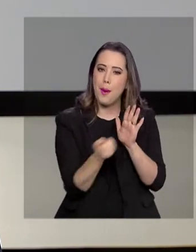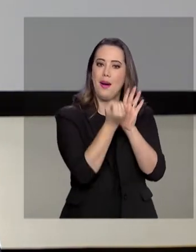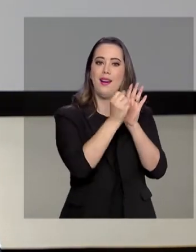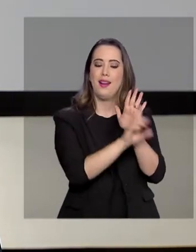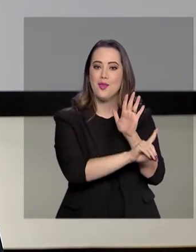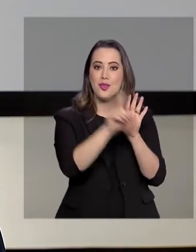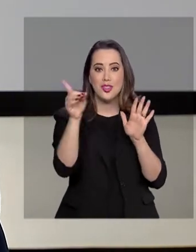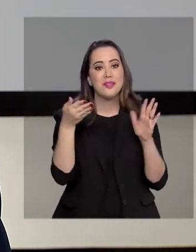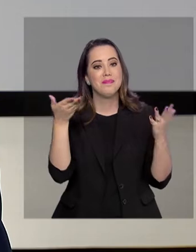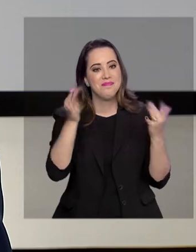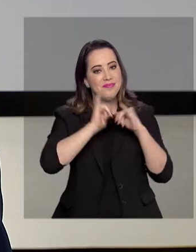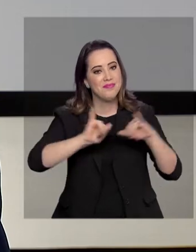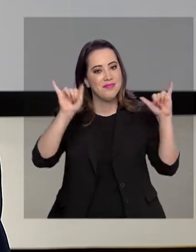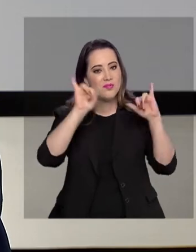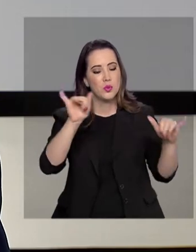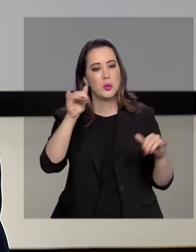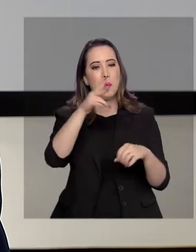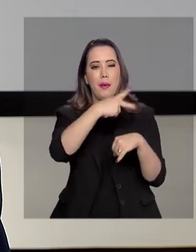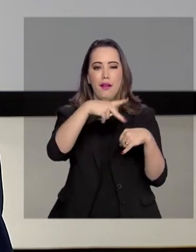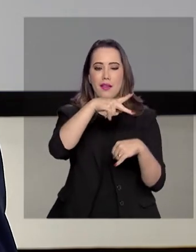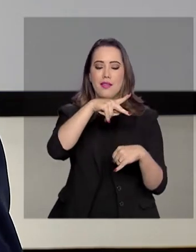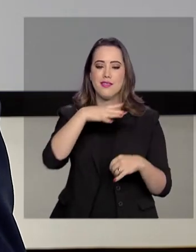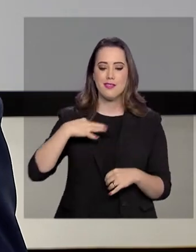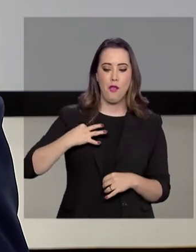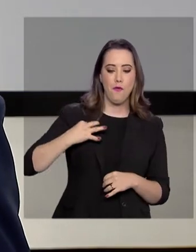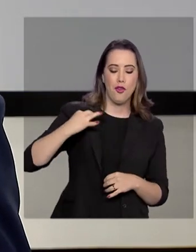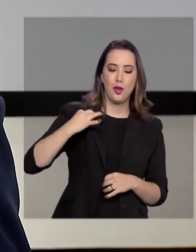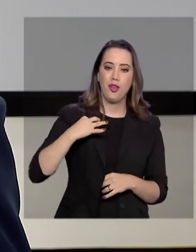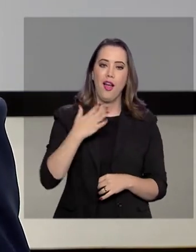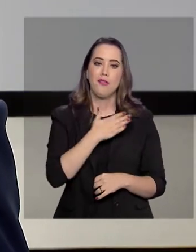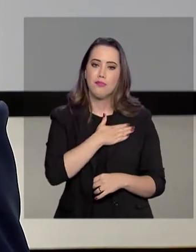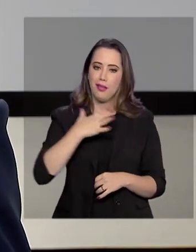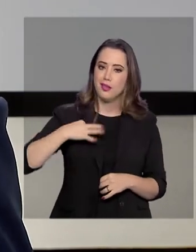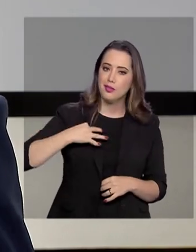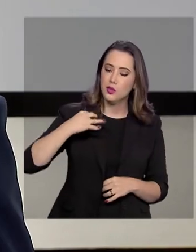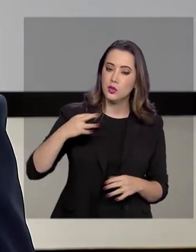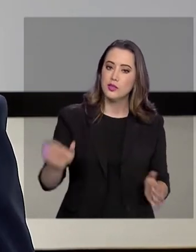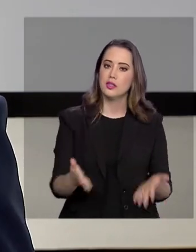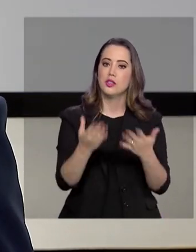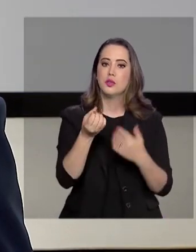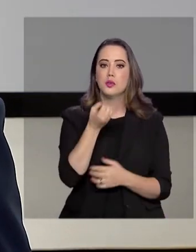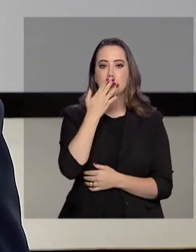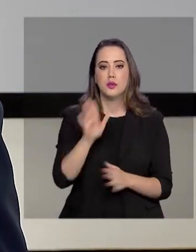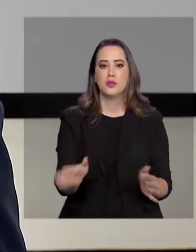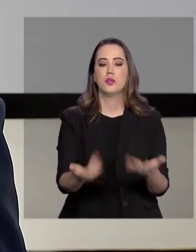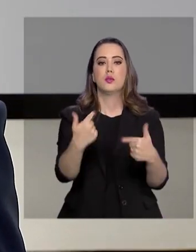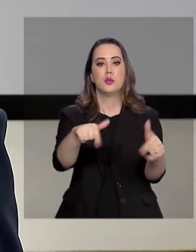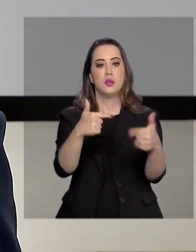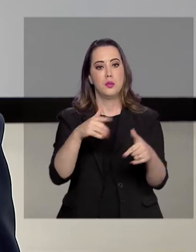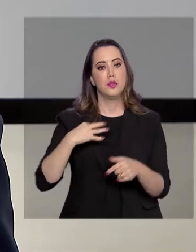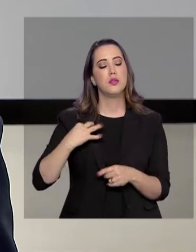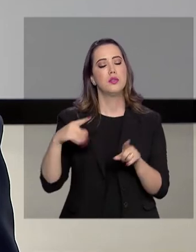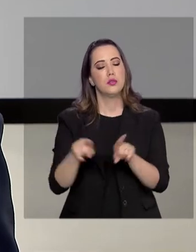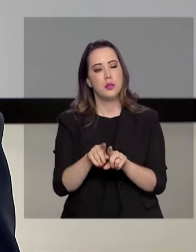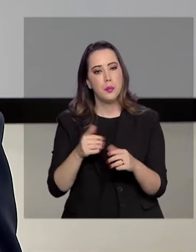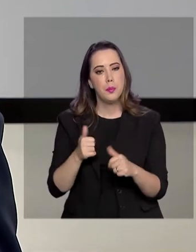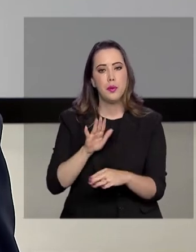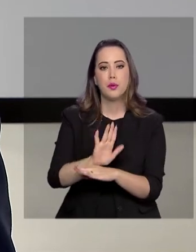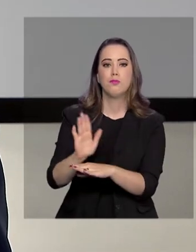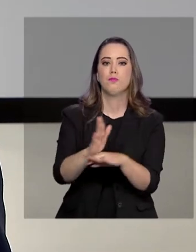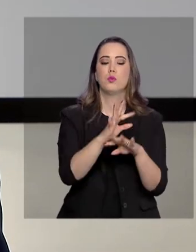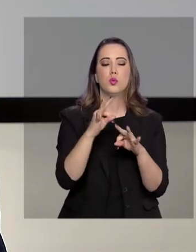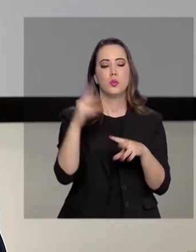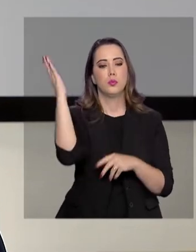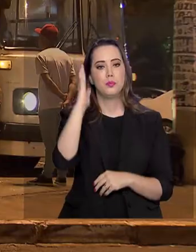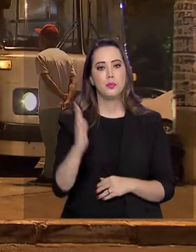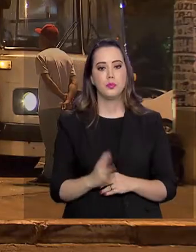data foi lançada a campanha Pátria Voluntária. Além de fazer o bem, a ideia é incentivar o trabalho voluntário e a solidariedade em todo o